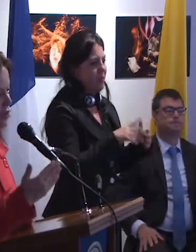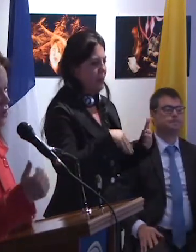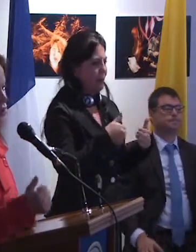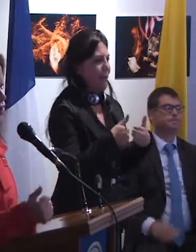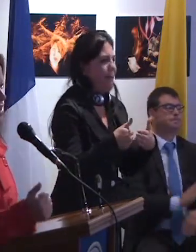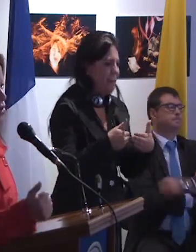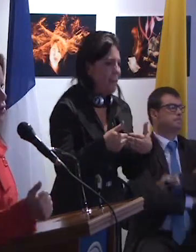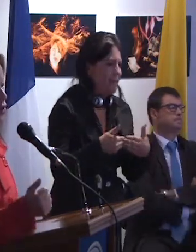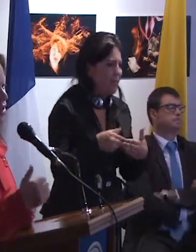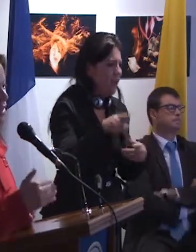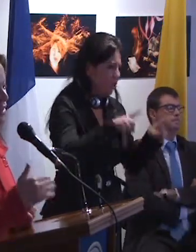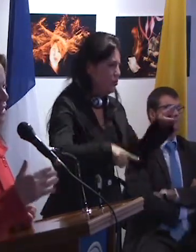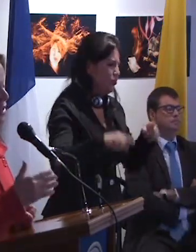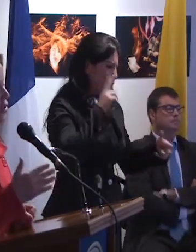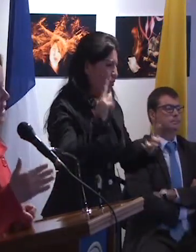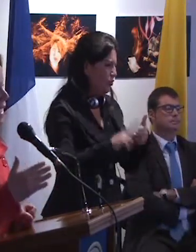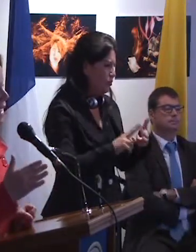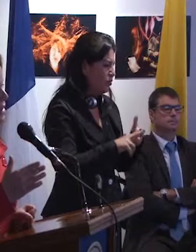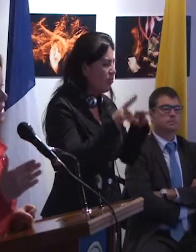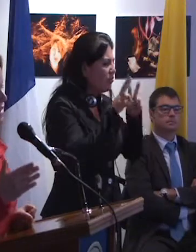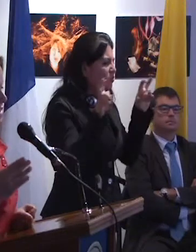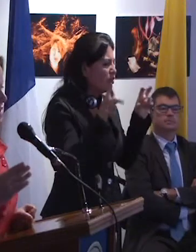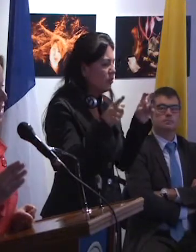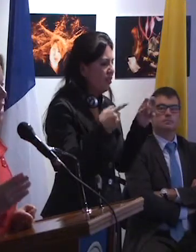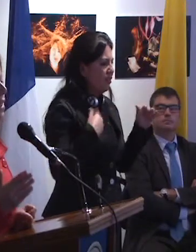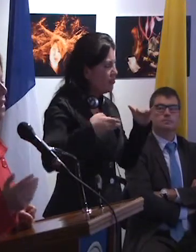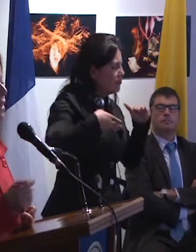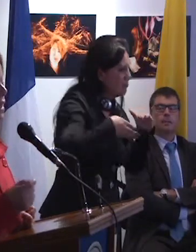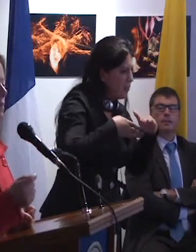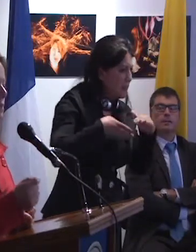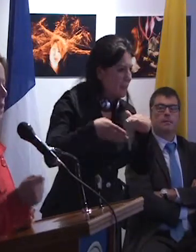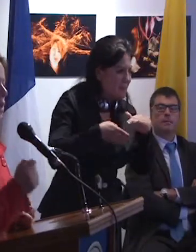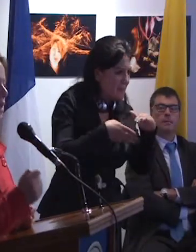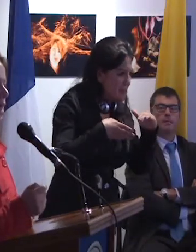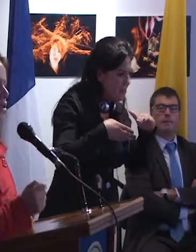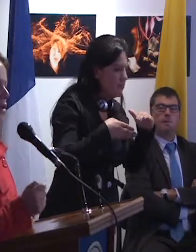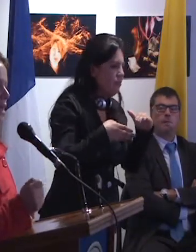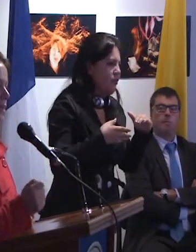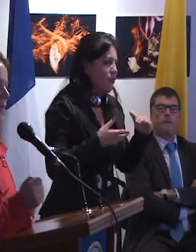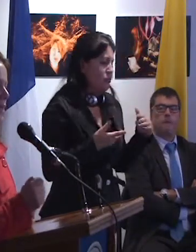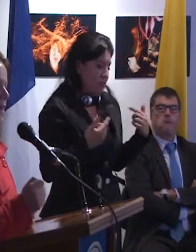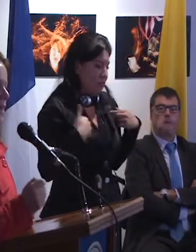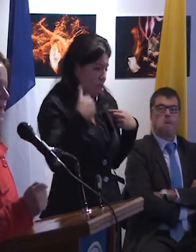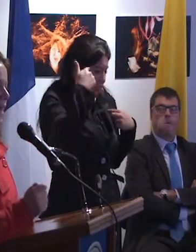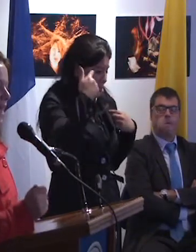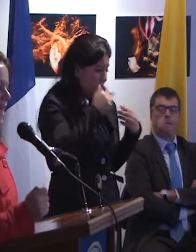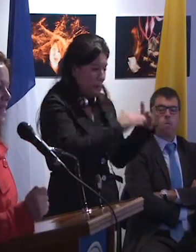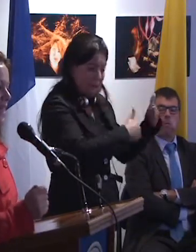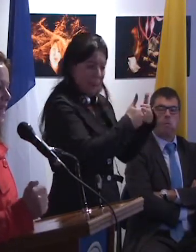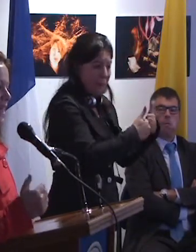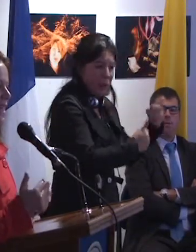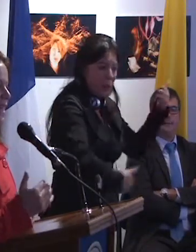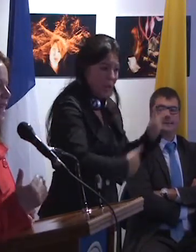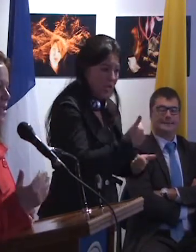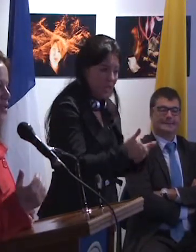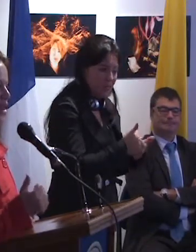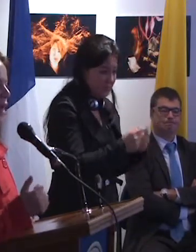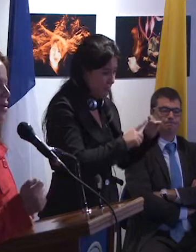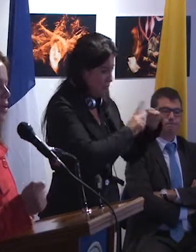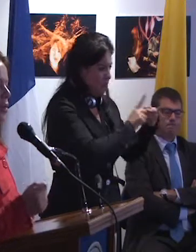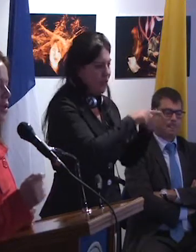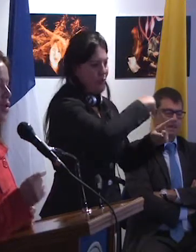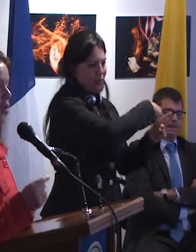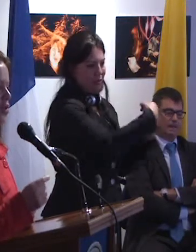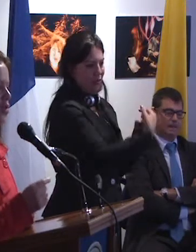que muchos de ustedes conocen en términos de accesibilidad, pero diría yo que la primer barrera es la